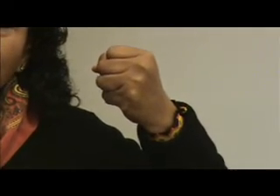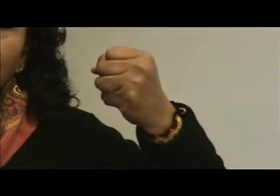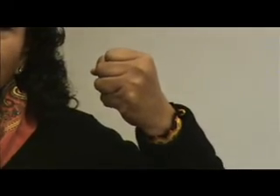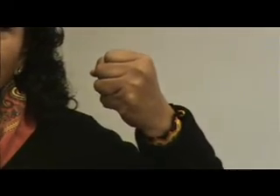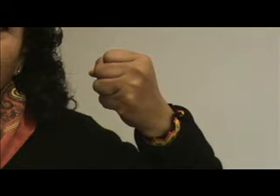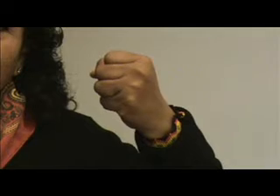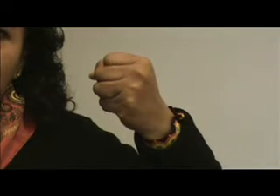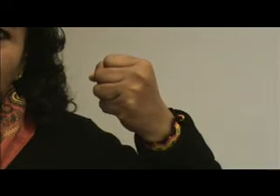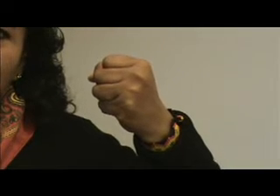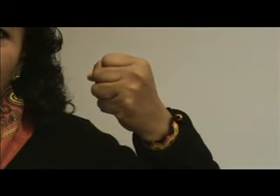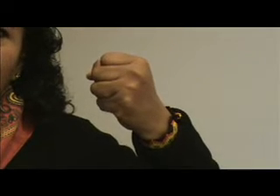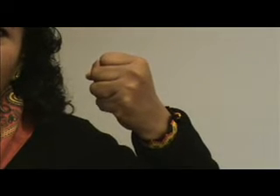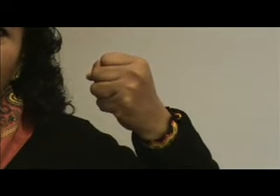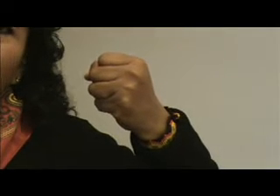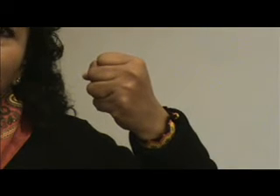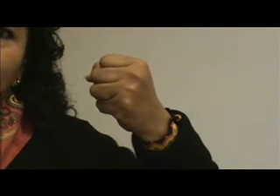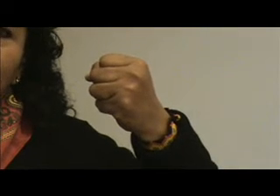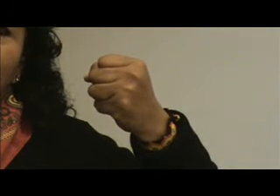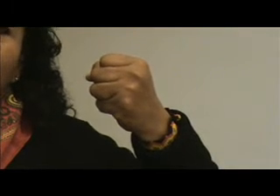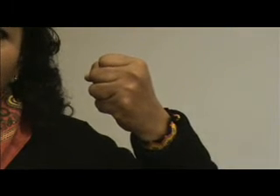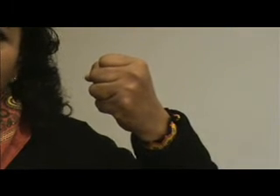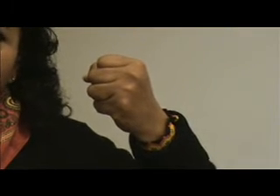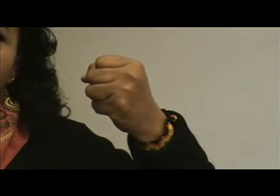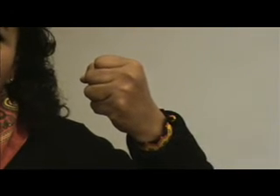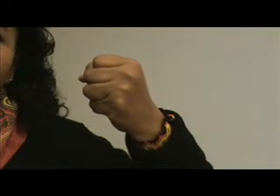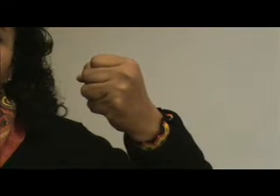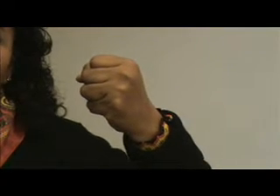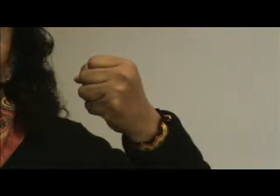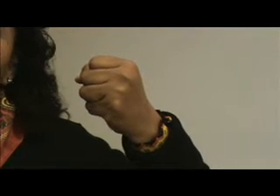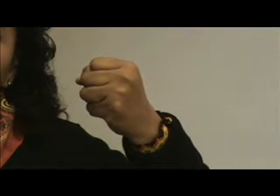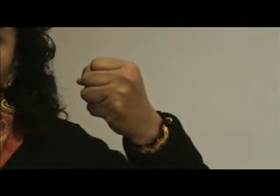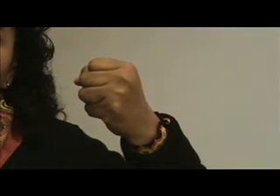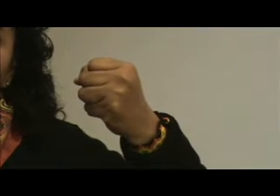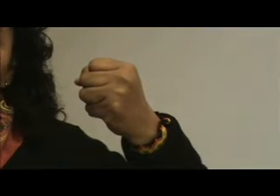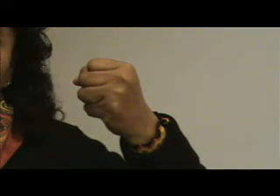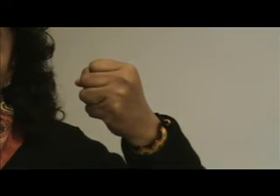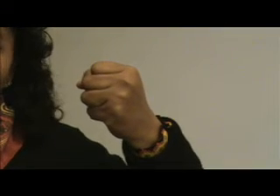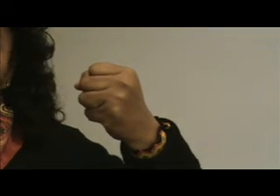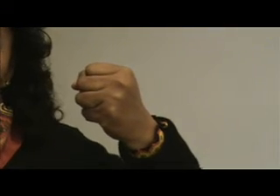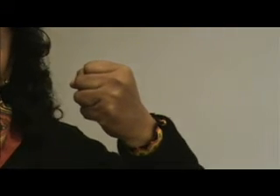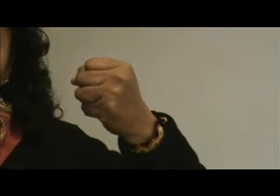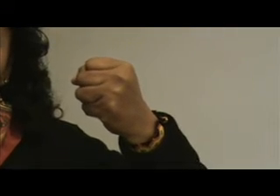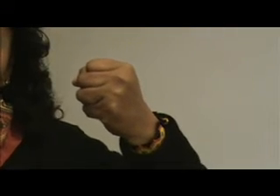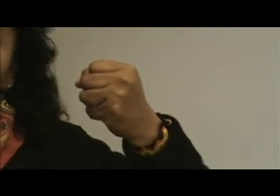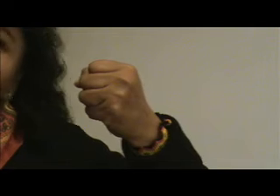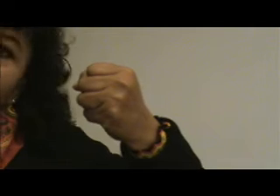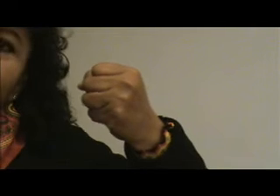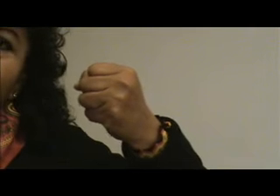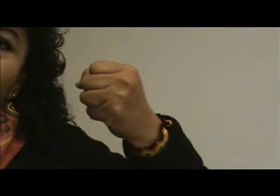vencer nuevamente al gobierno. Pero esta victoria no solamente pertenece